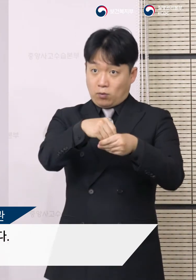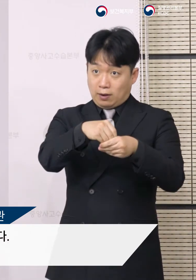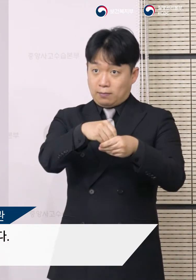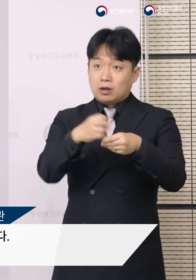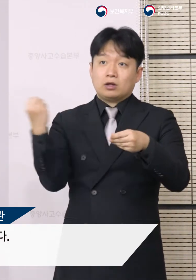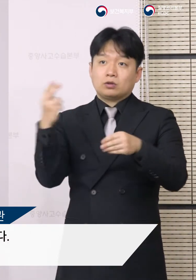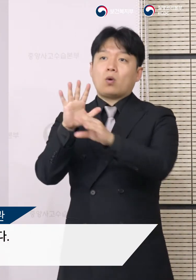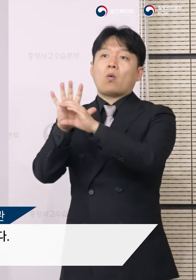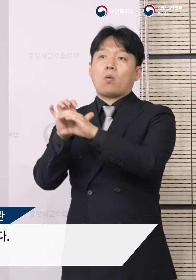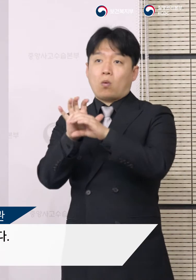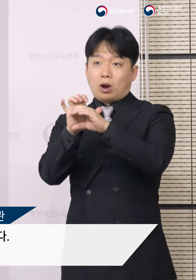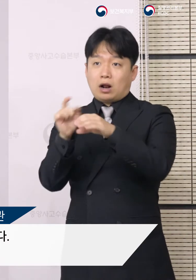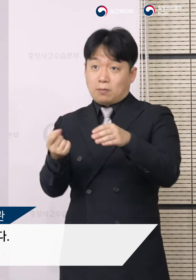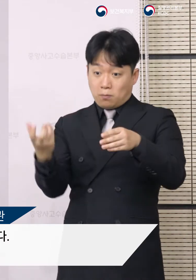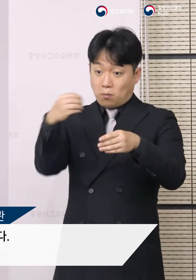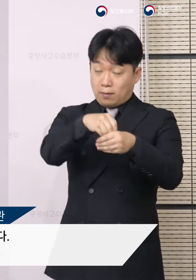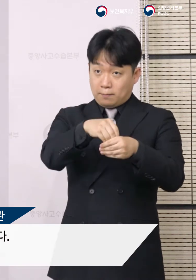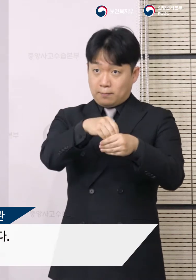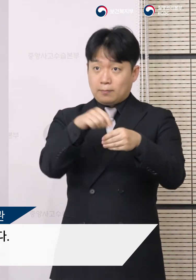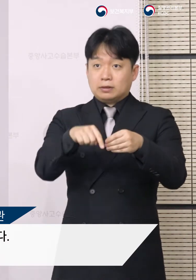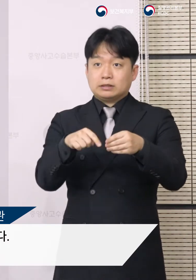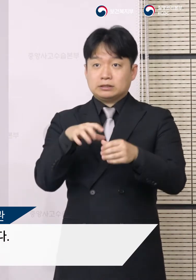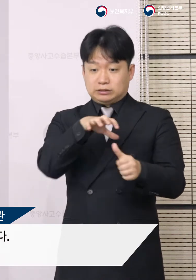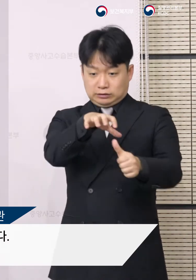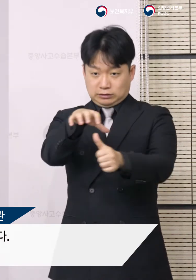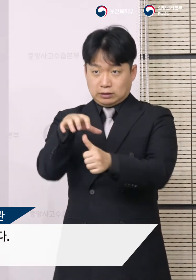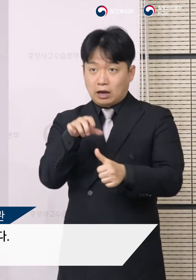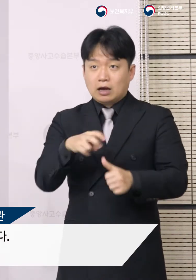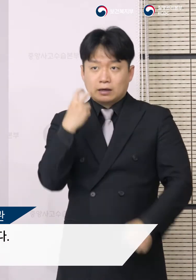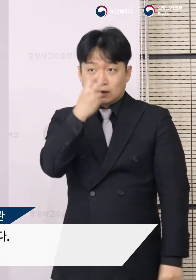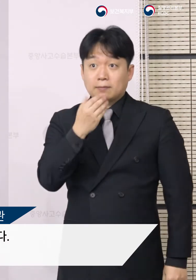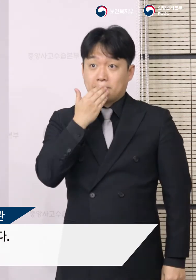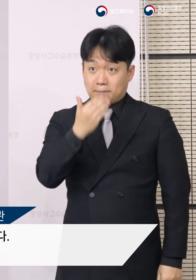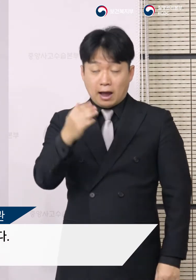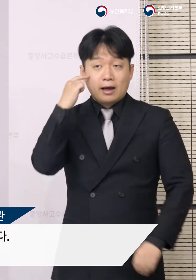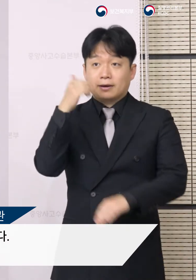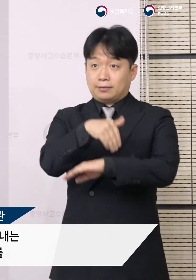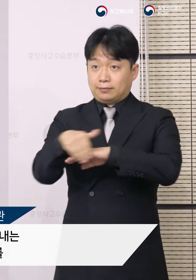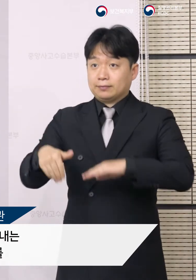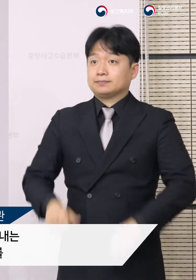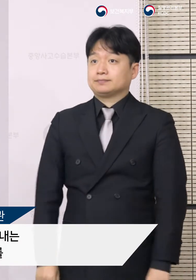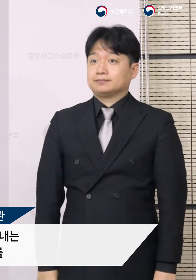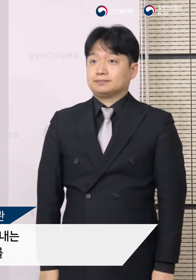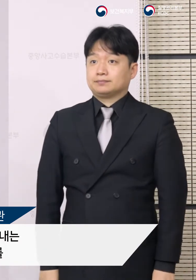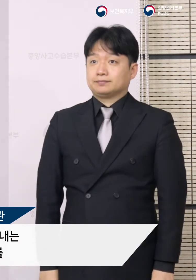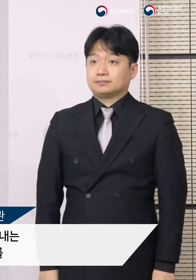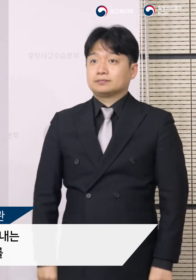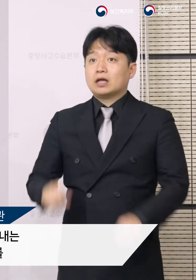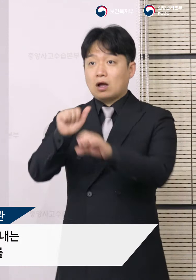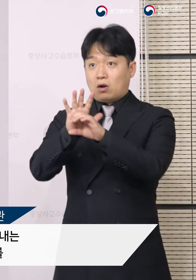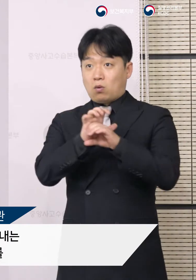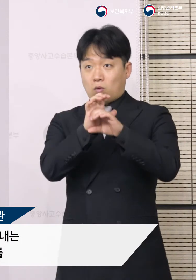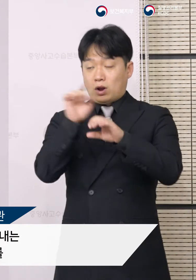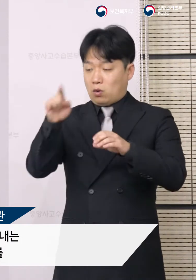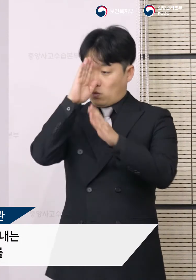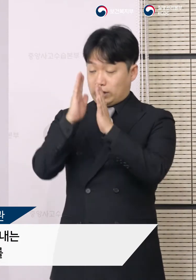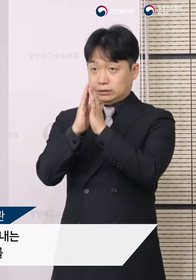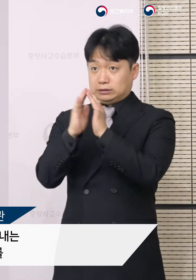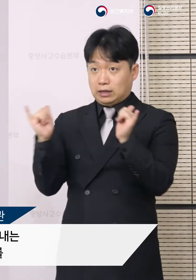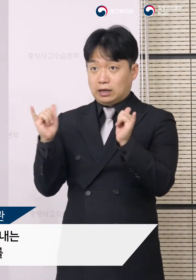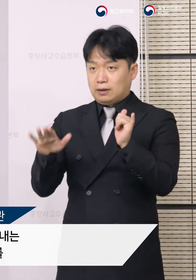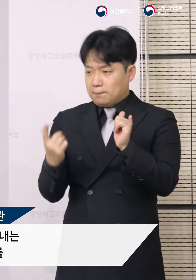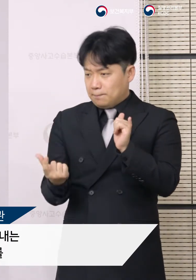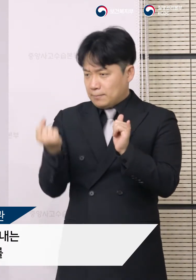지역사회의 코로나19 유행 여부를 감시할 예정입니다. 이러한 조치들을 통해 코로나19